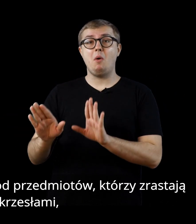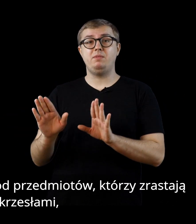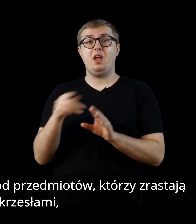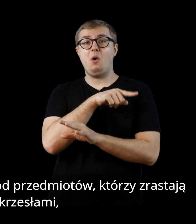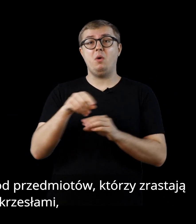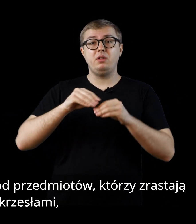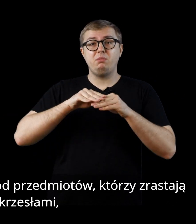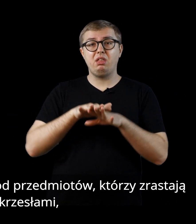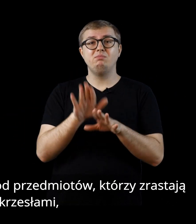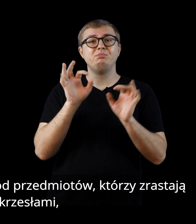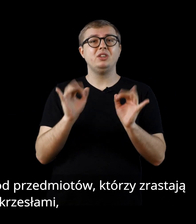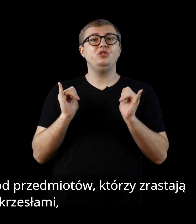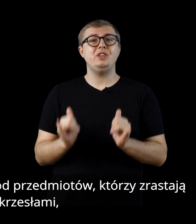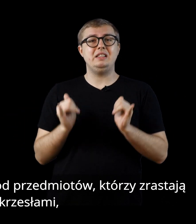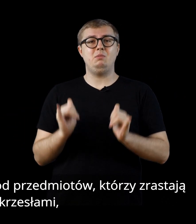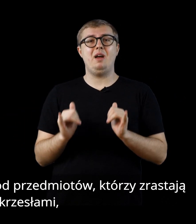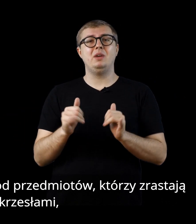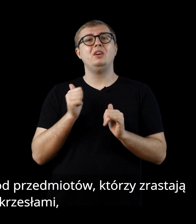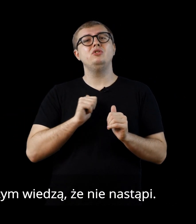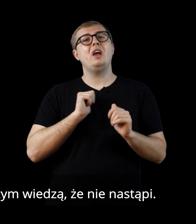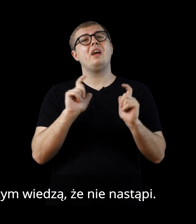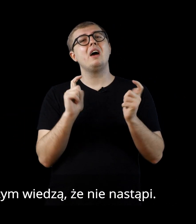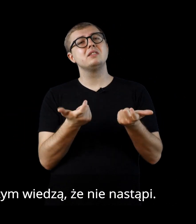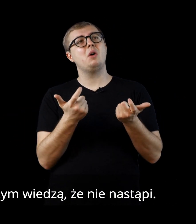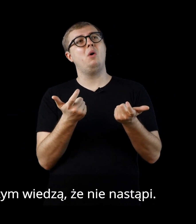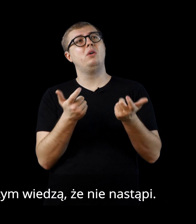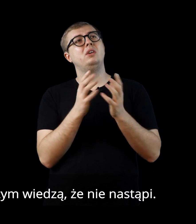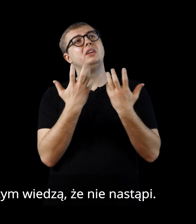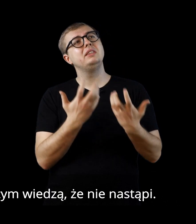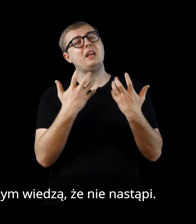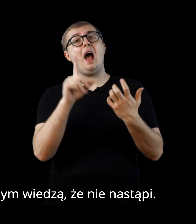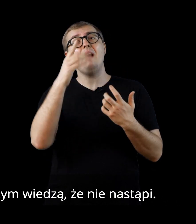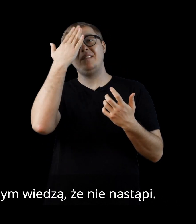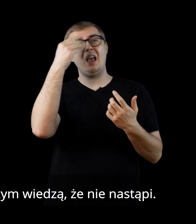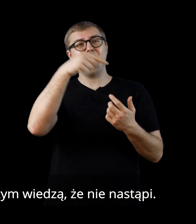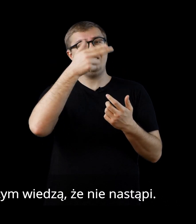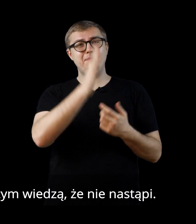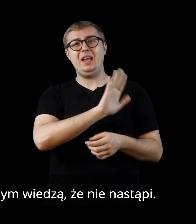przedmiotów, którzy zrastają się z krzesłami, oczekując czegoś, o czym wiedzą, że nie nastąpi.